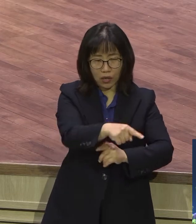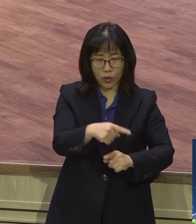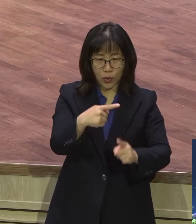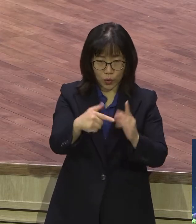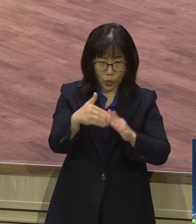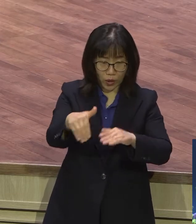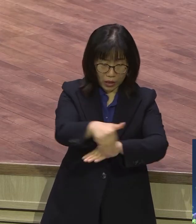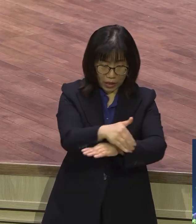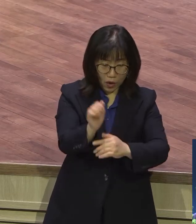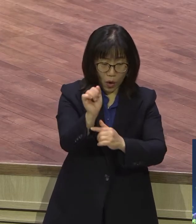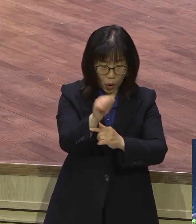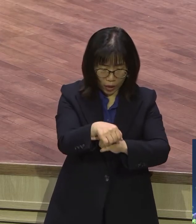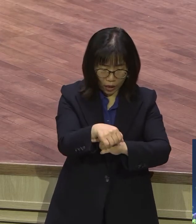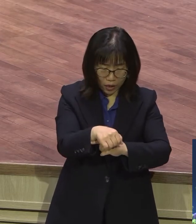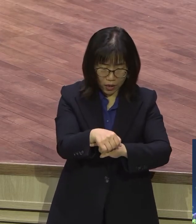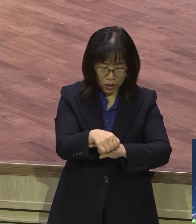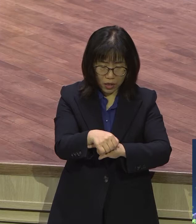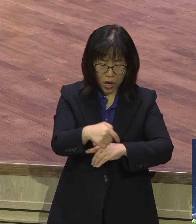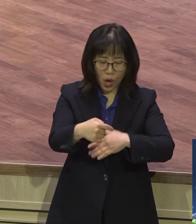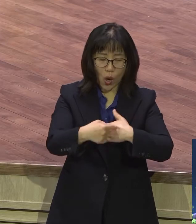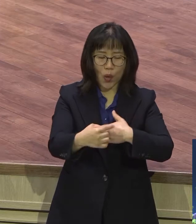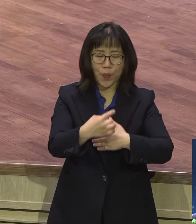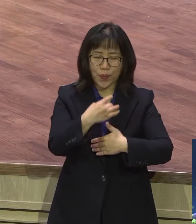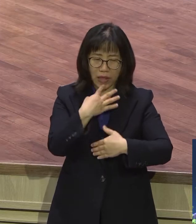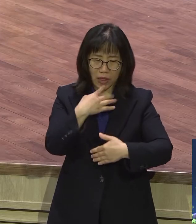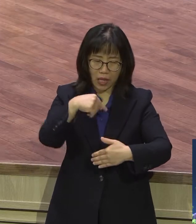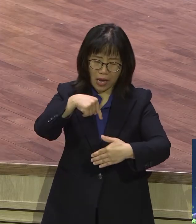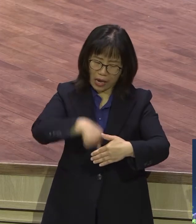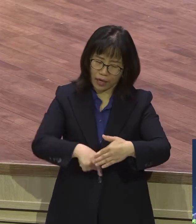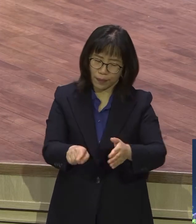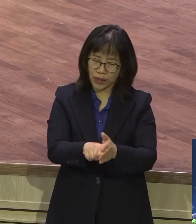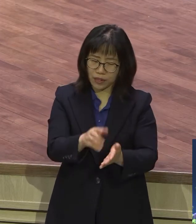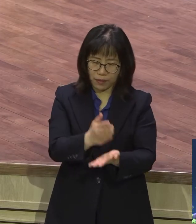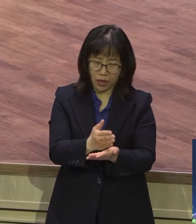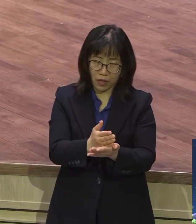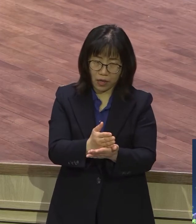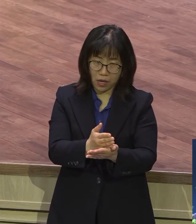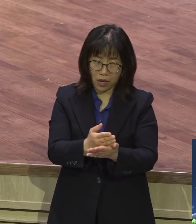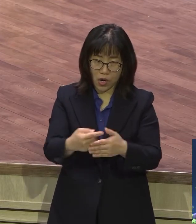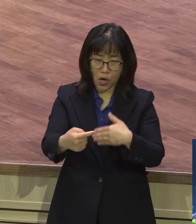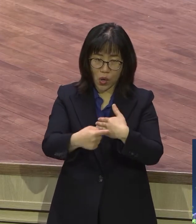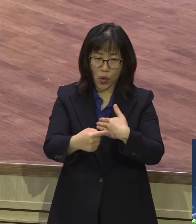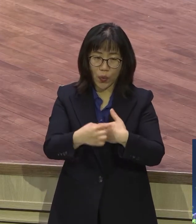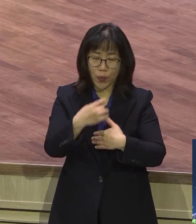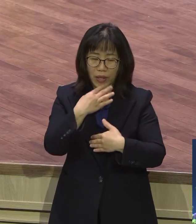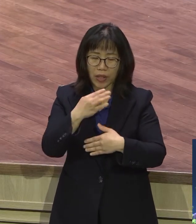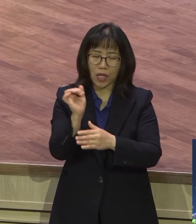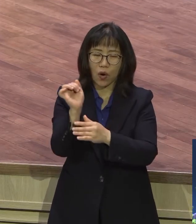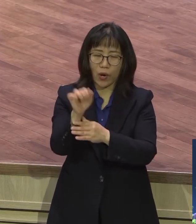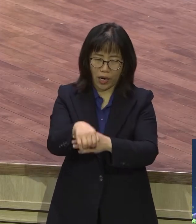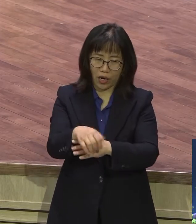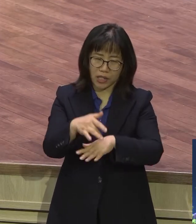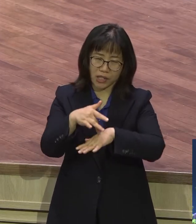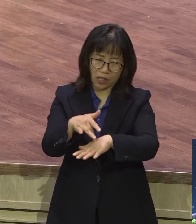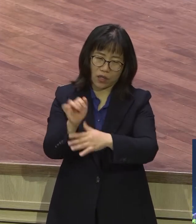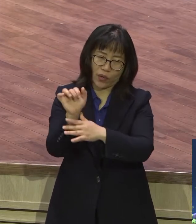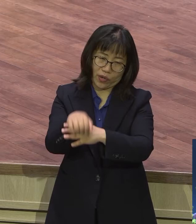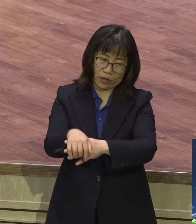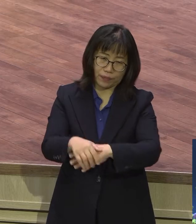다녀 형식만 그냥 다녀 그냥 영적인 건 모르긴 6월절은 예수